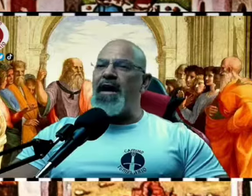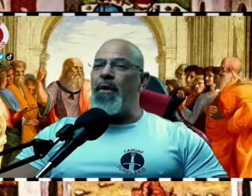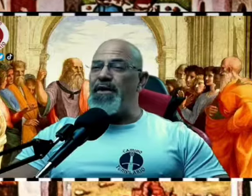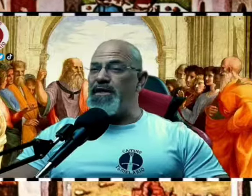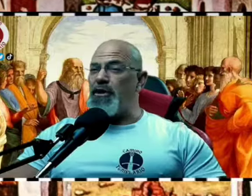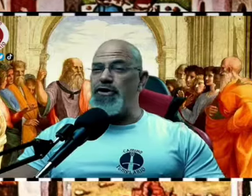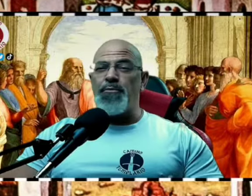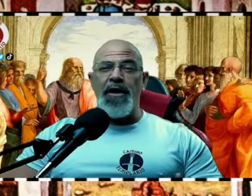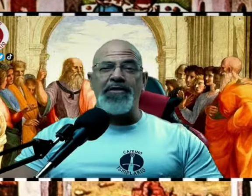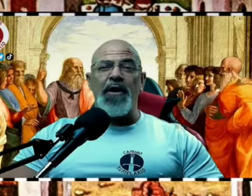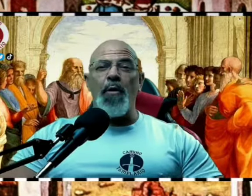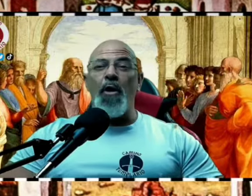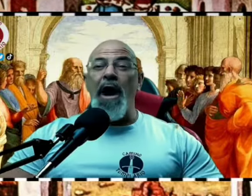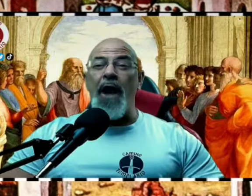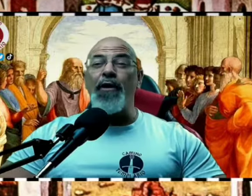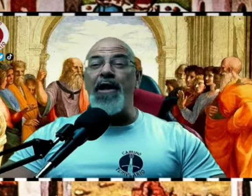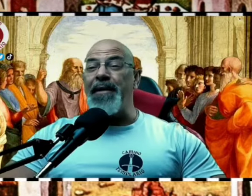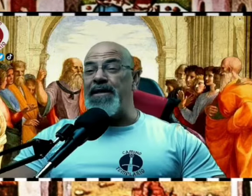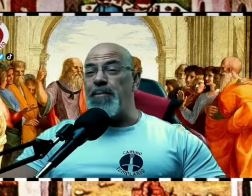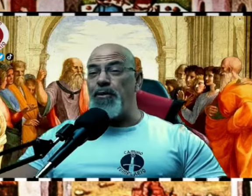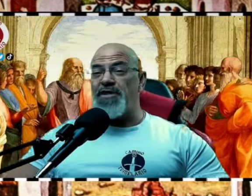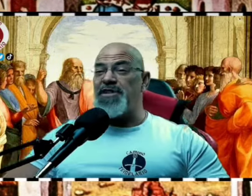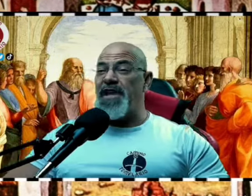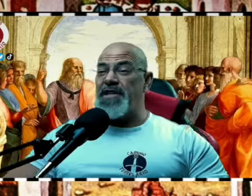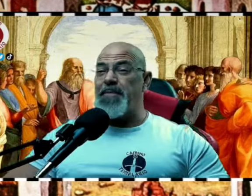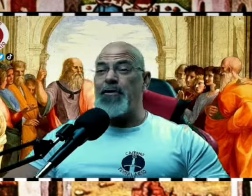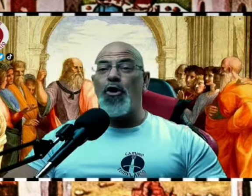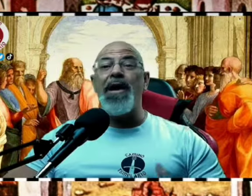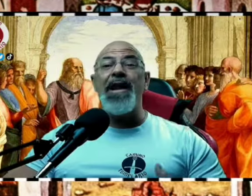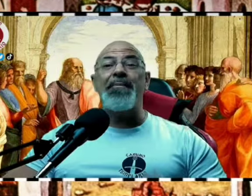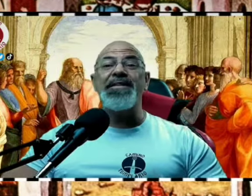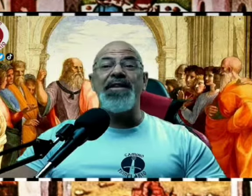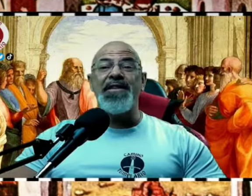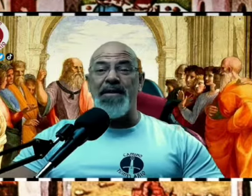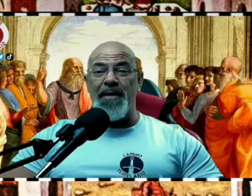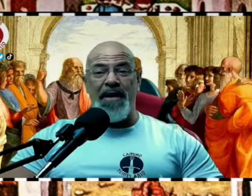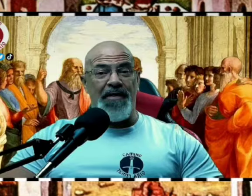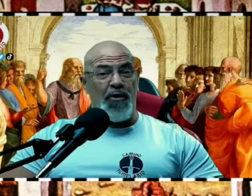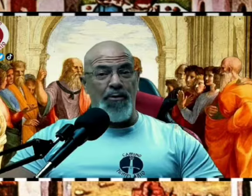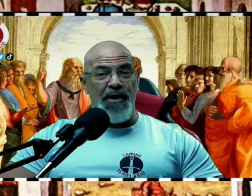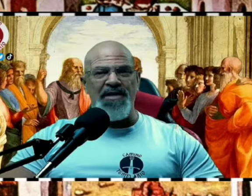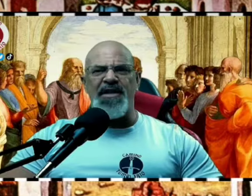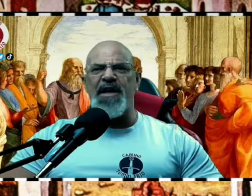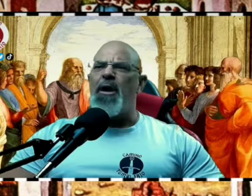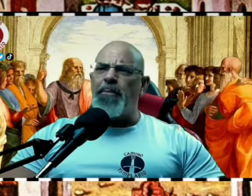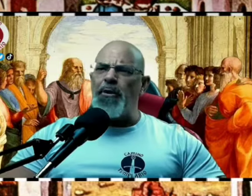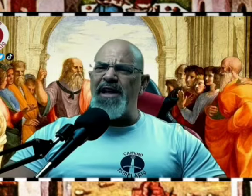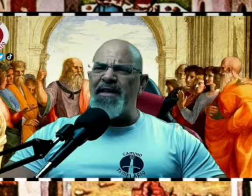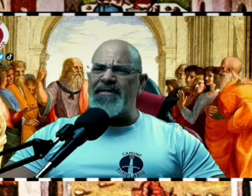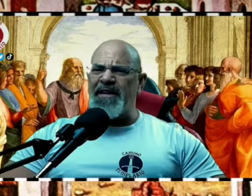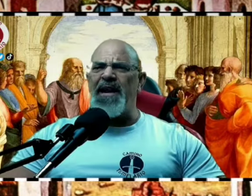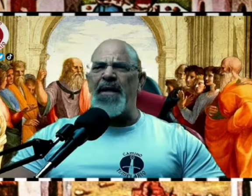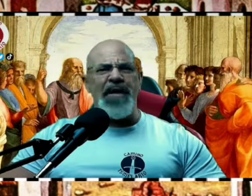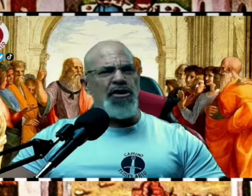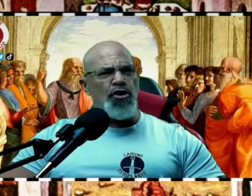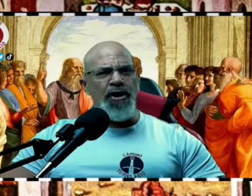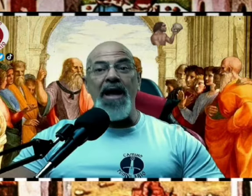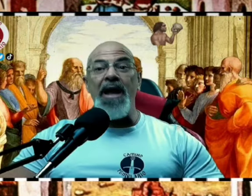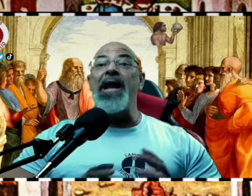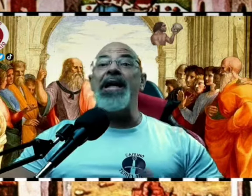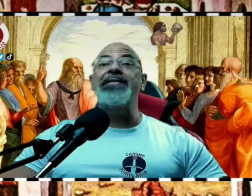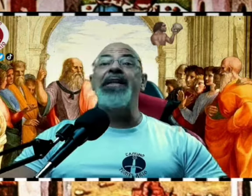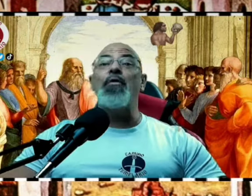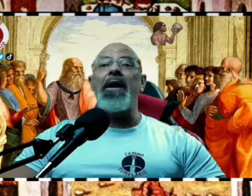El origen de la lengua de signos es muy antiguo. Aunque hay varias hipótesis al respecto, la base de esta manera de comunicarse podría datar de la